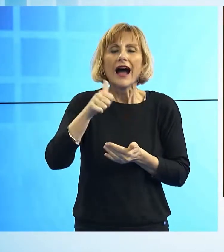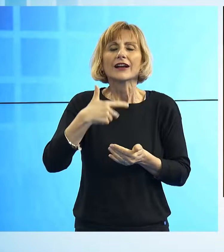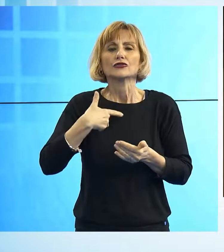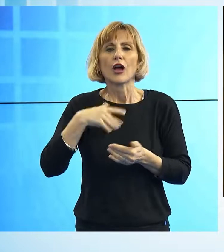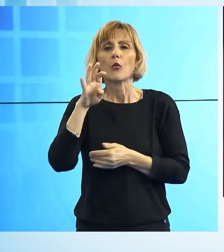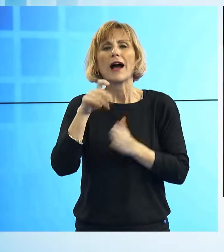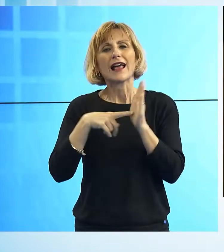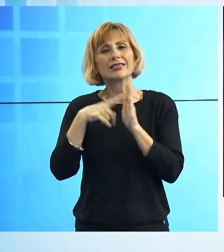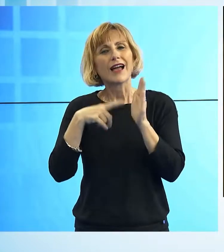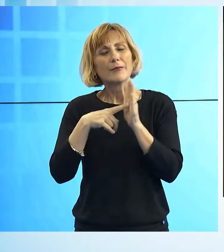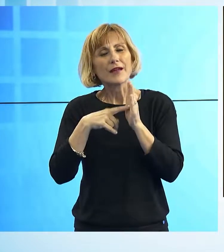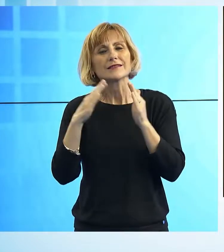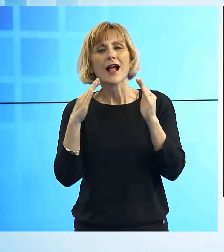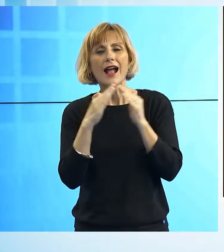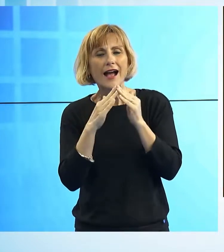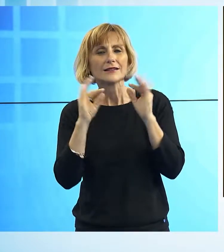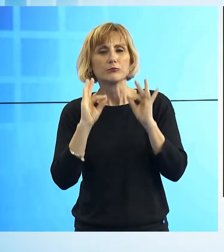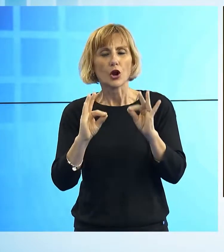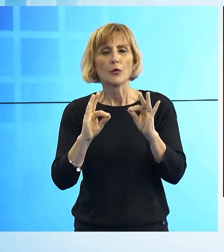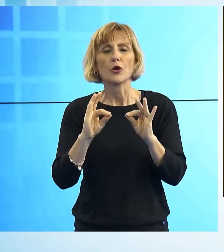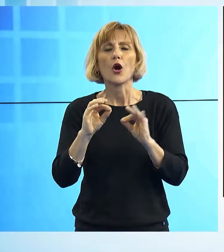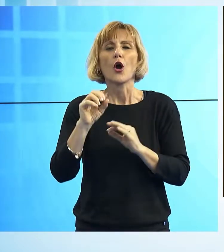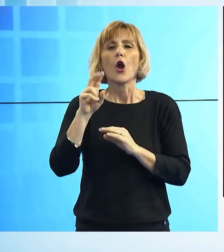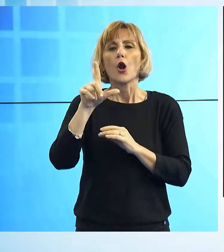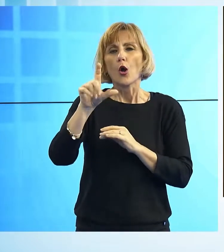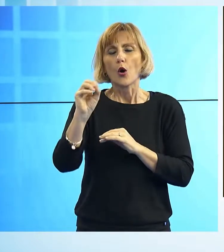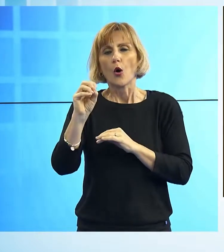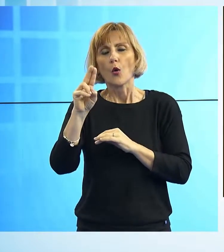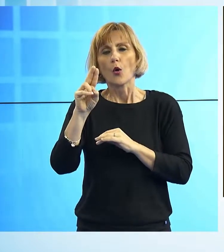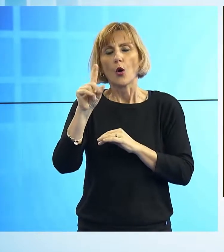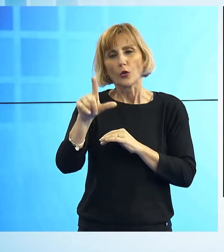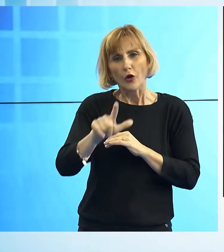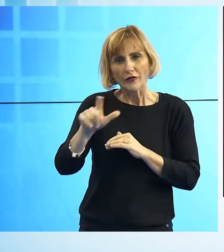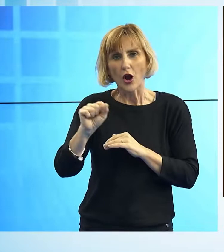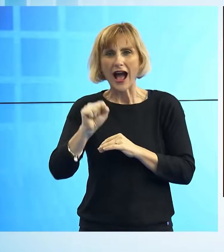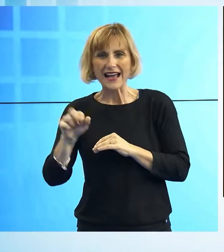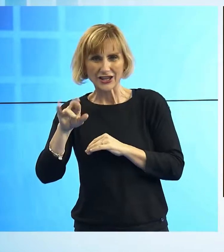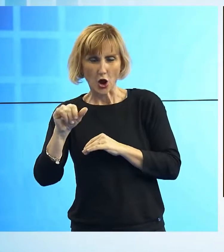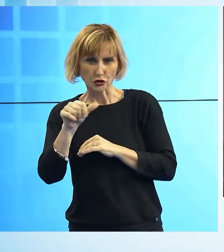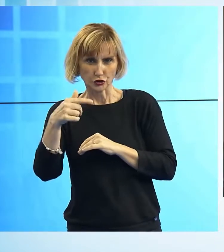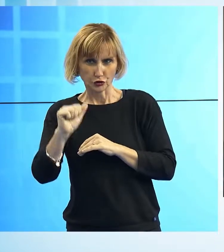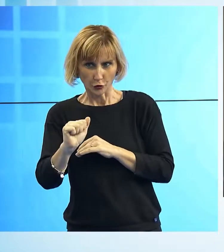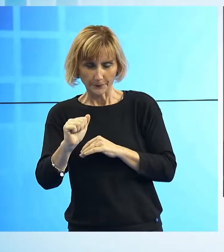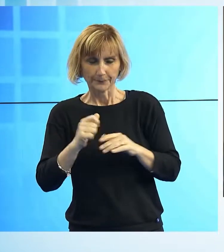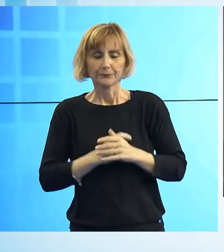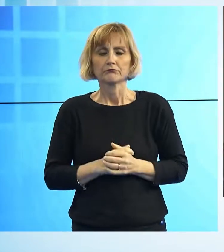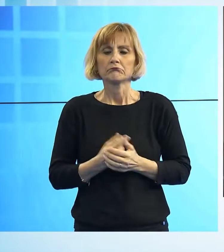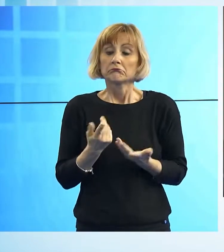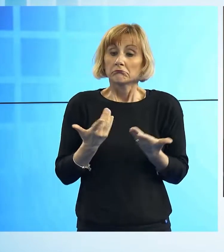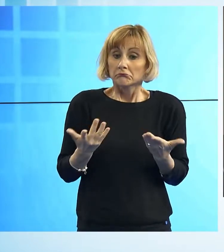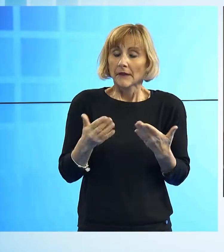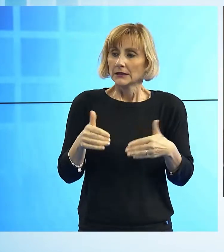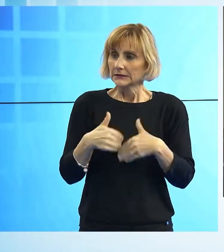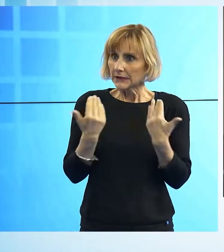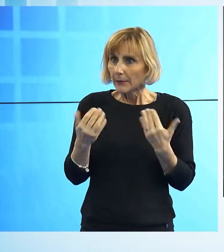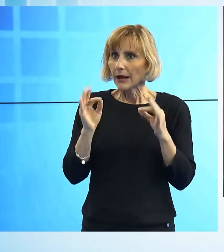Stamattina nel corso dei lavori per assestare il pavimento c'erano delle pietre smosse quindi